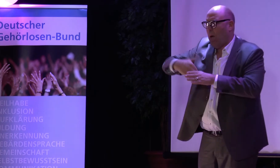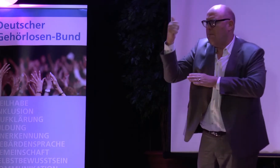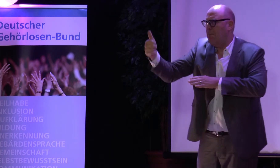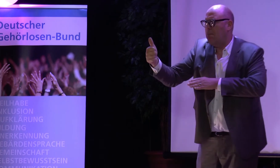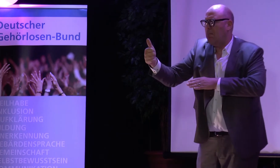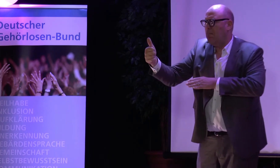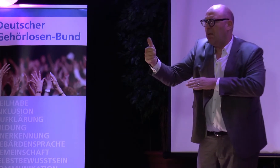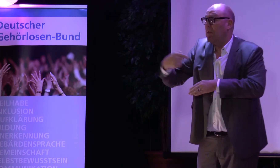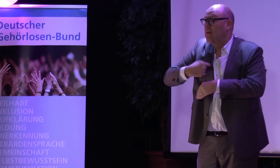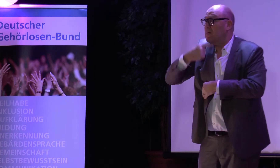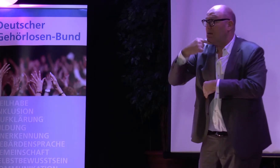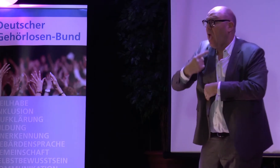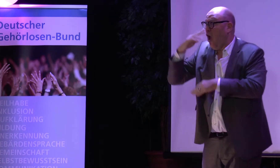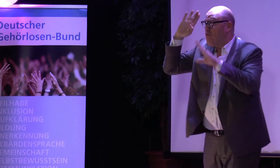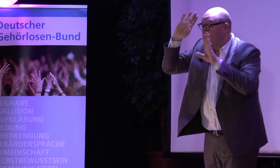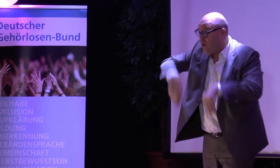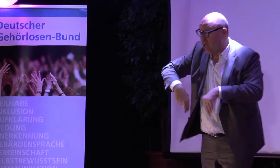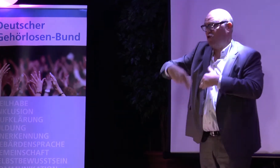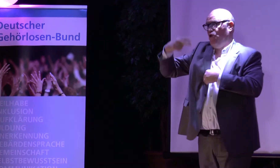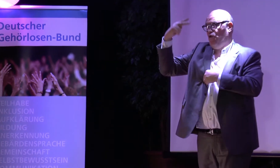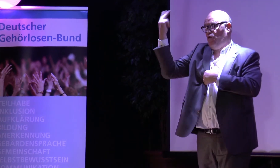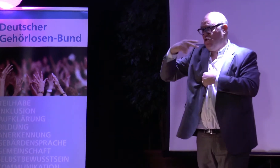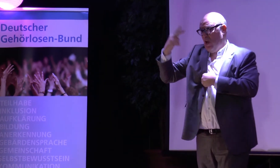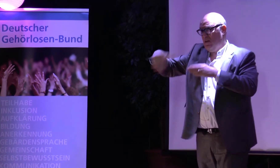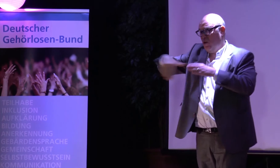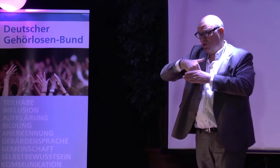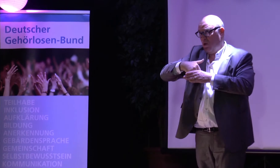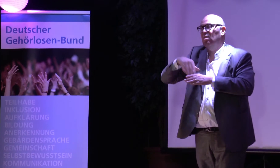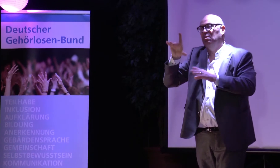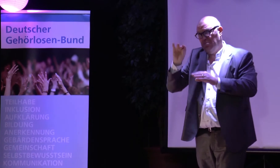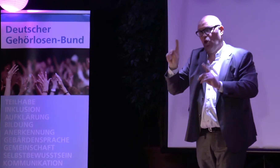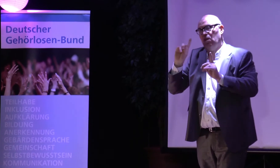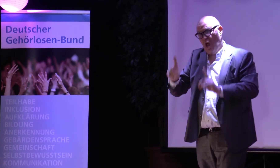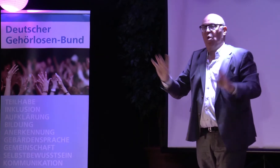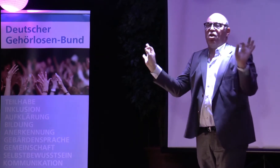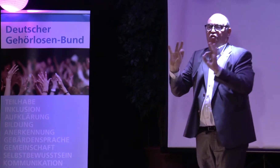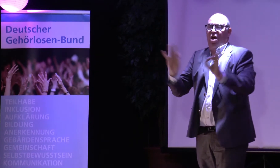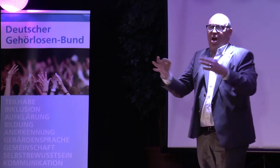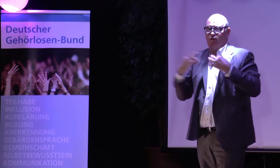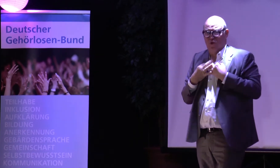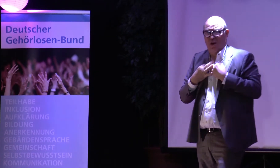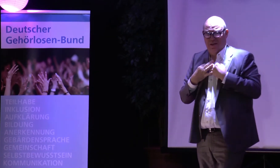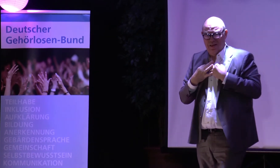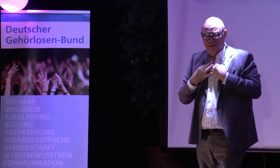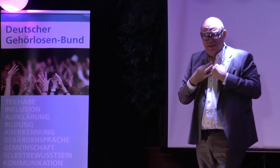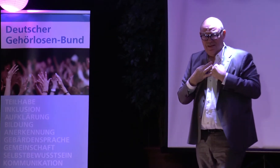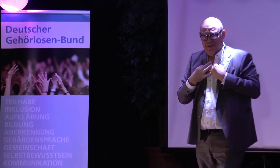Und wir sagen, Inklusion ist prima. Aber es ist zum Teil eine Falschverstand-Inklusion. Das ist auch eine Gefahr für uns.